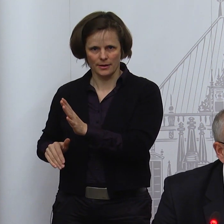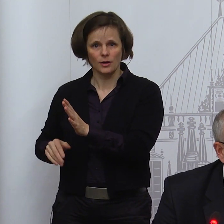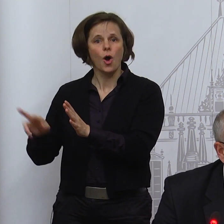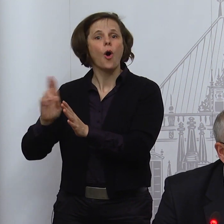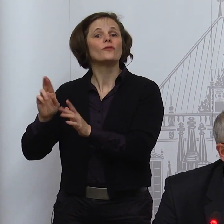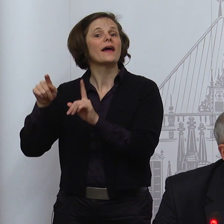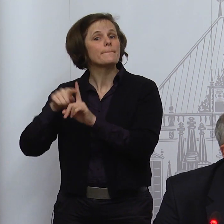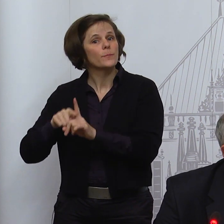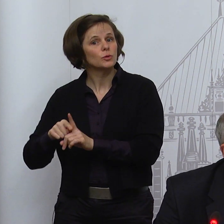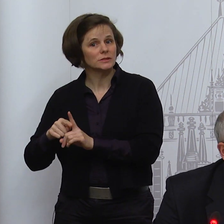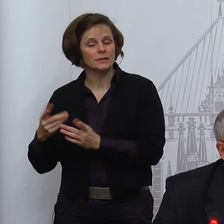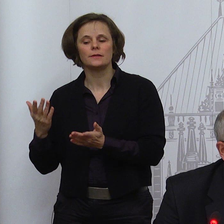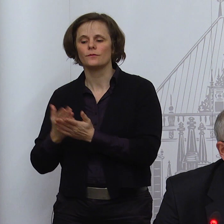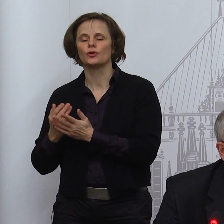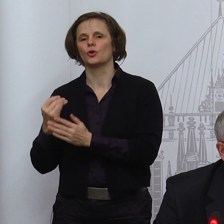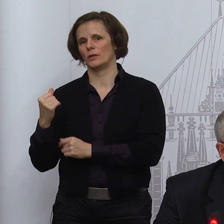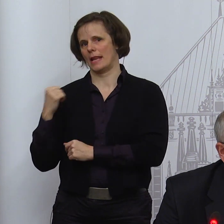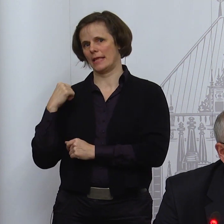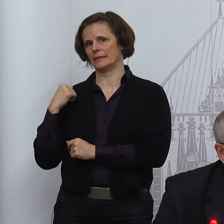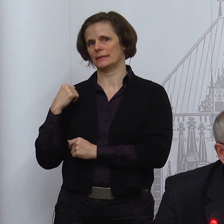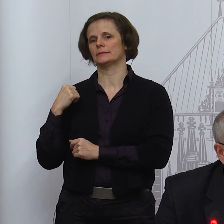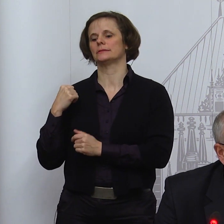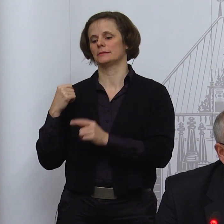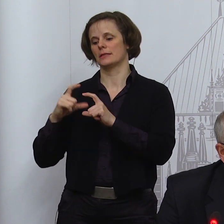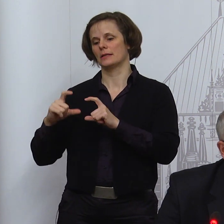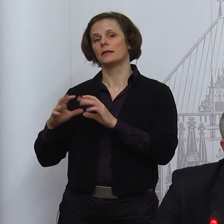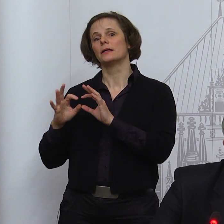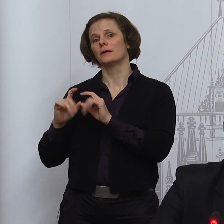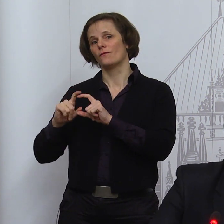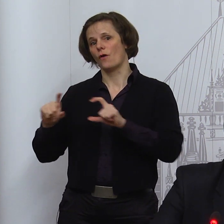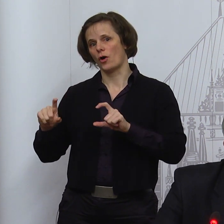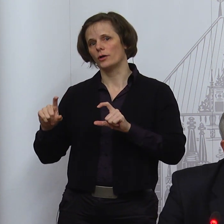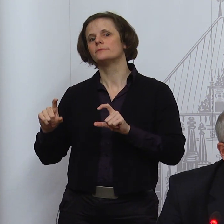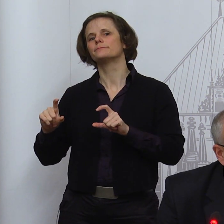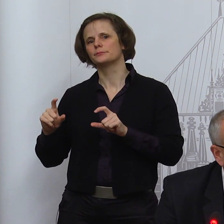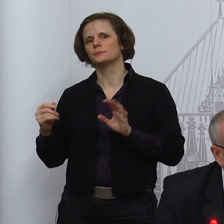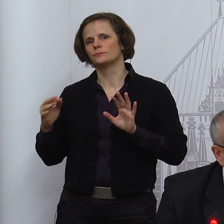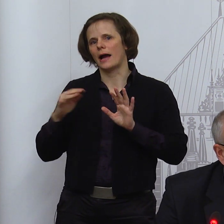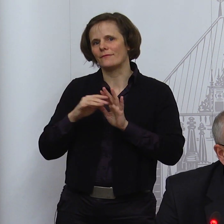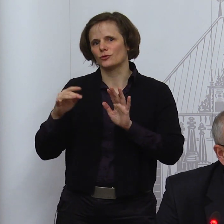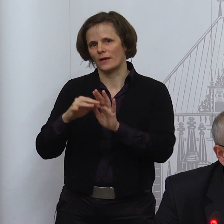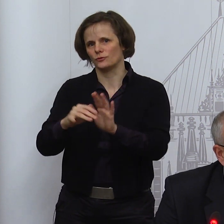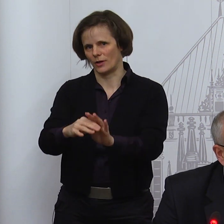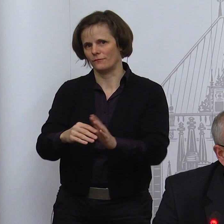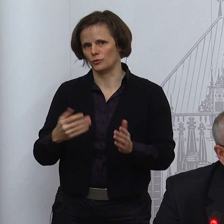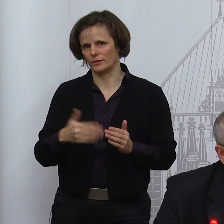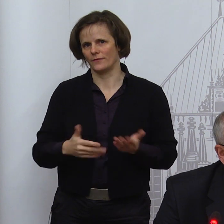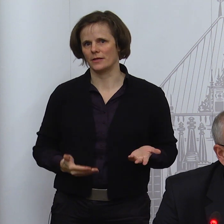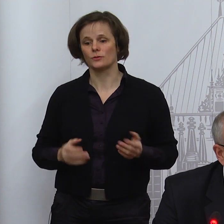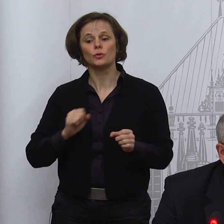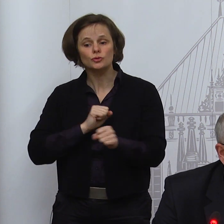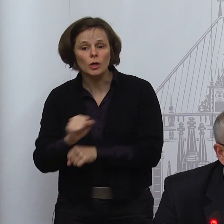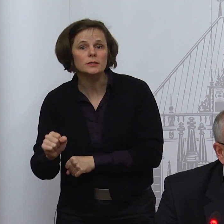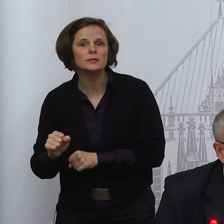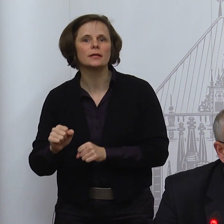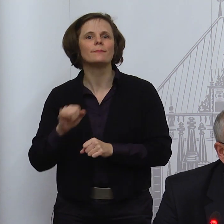letzten Tagen in unsere offiziellen Zahlen eingegangen und haben trotzdem die Inzidenz nicht groß nach oben getrieben, obwohl das ja ungefähr